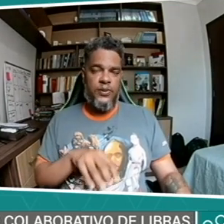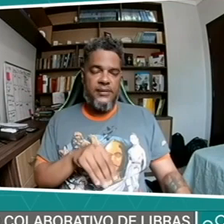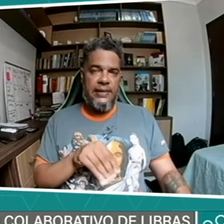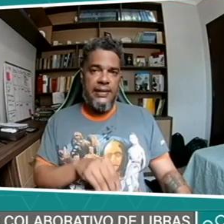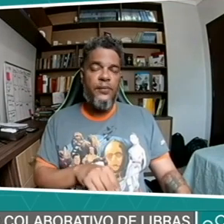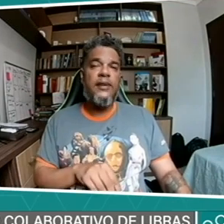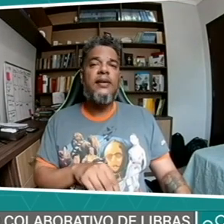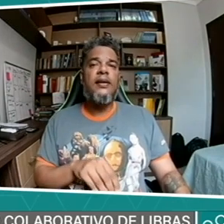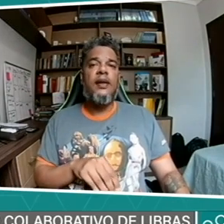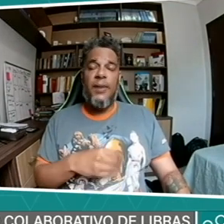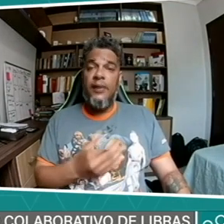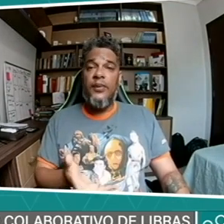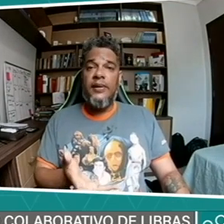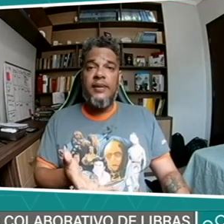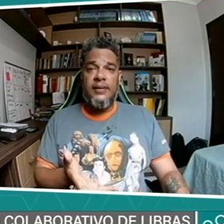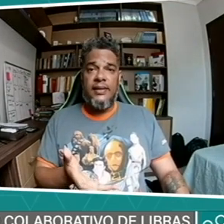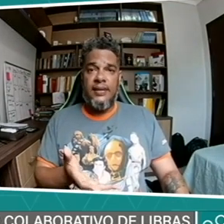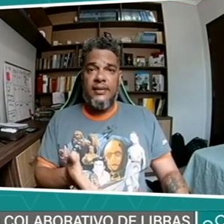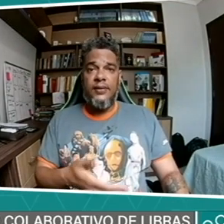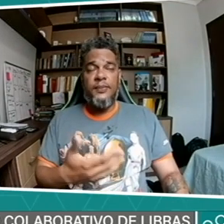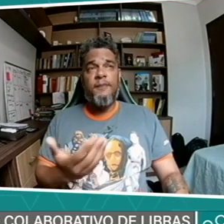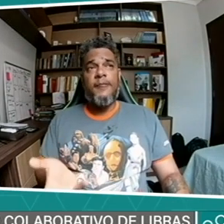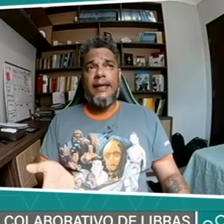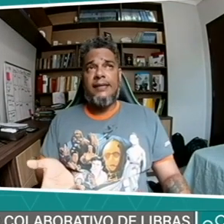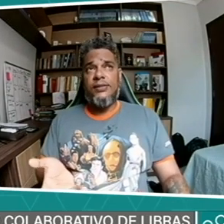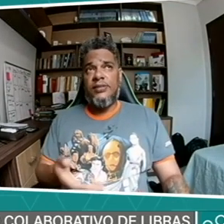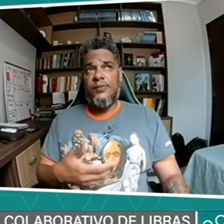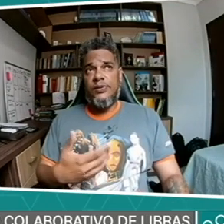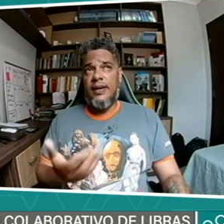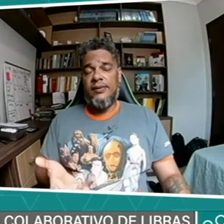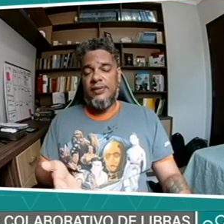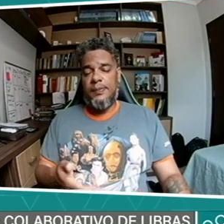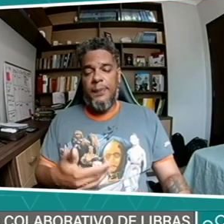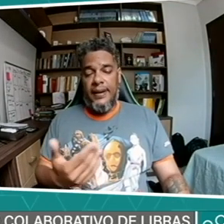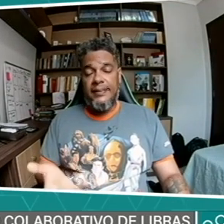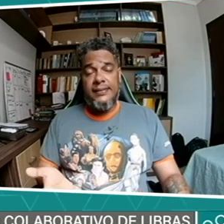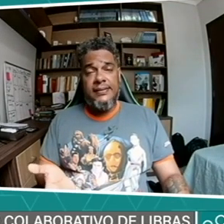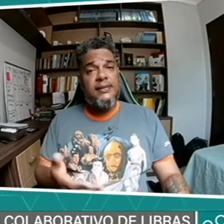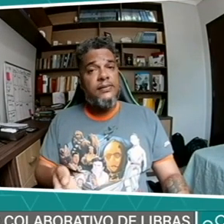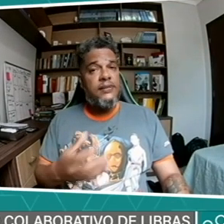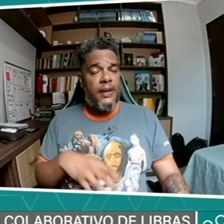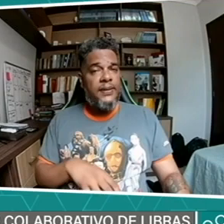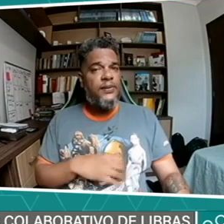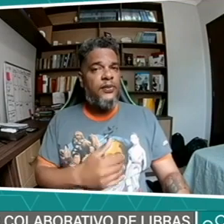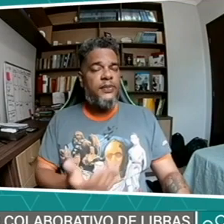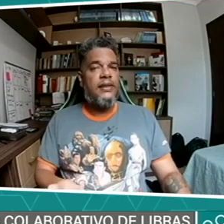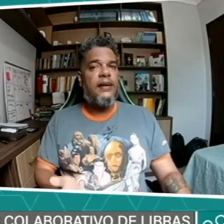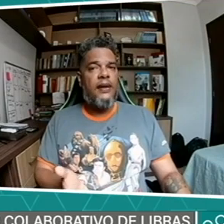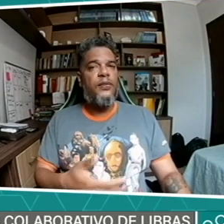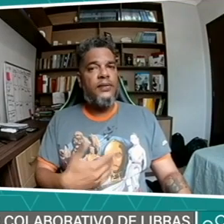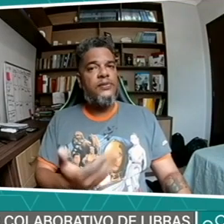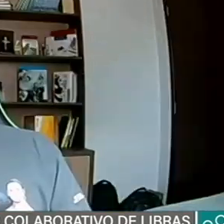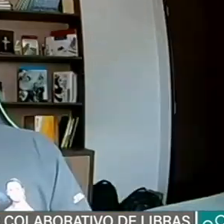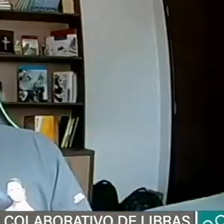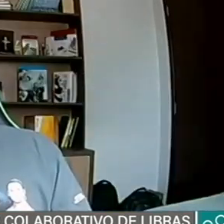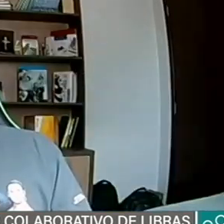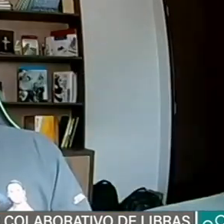essa língua, melhor. Então, existem muitos casos de pais que não sabem se comunicar com seus filhos